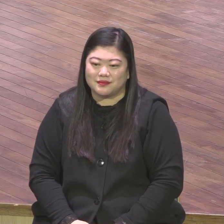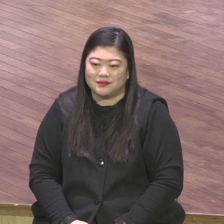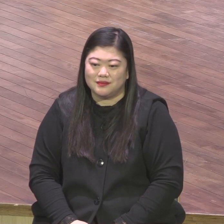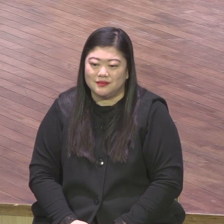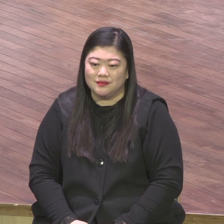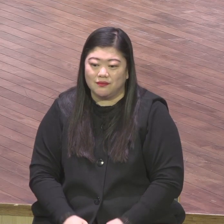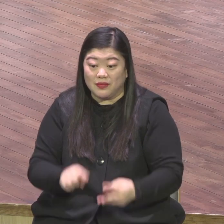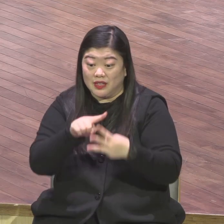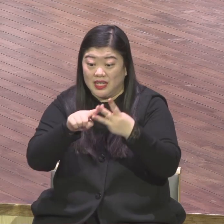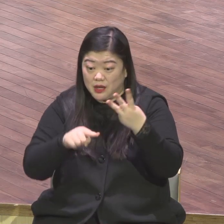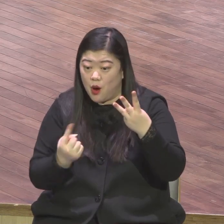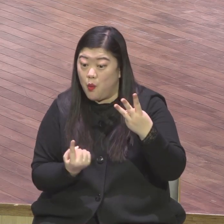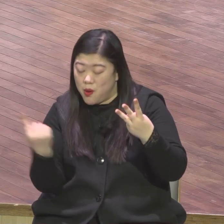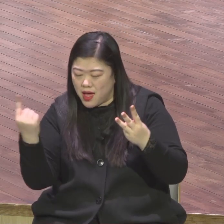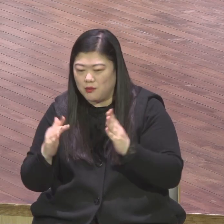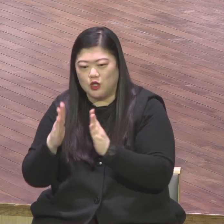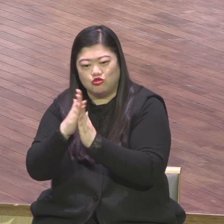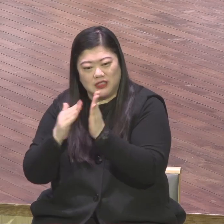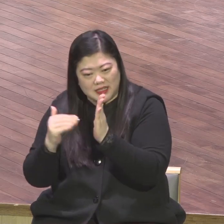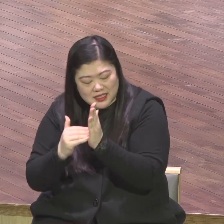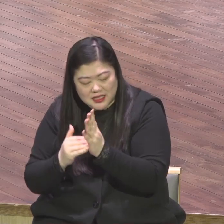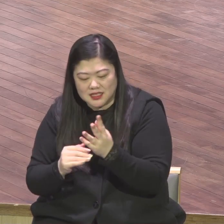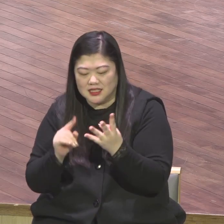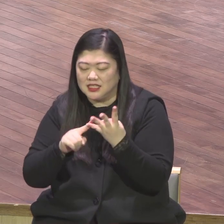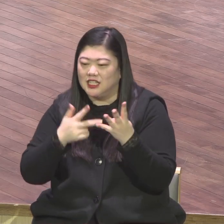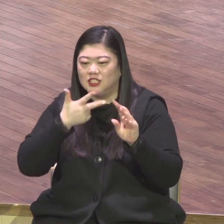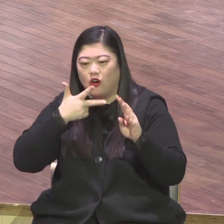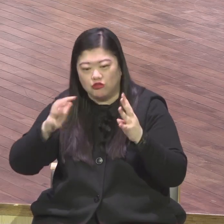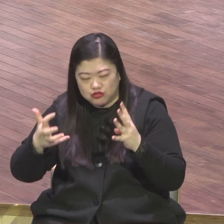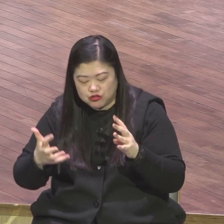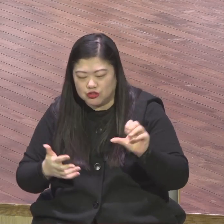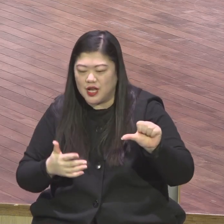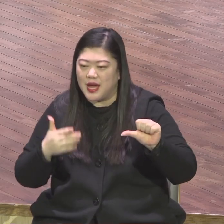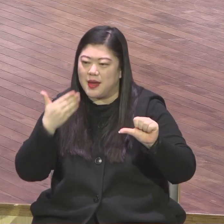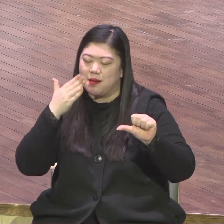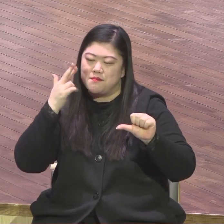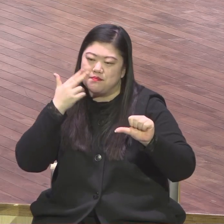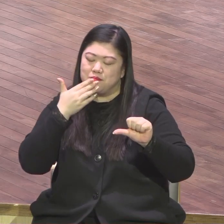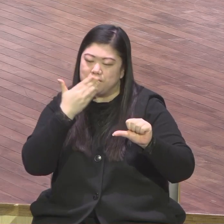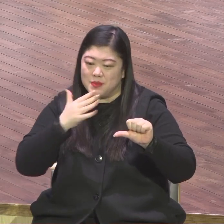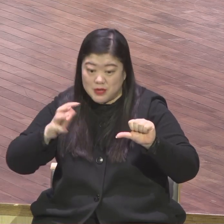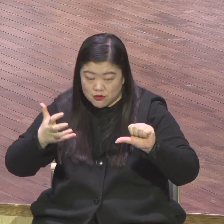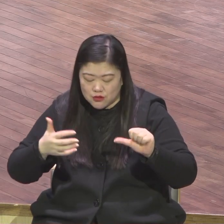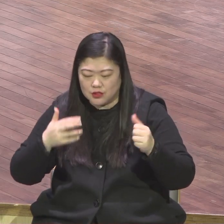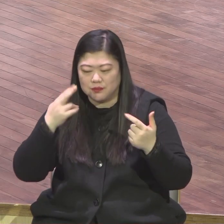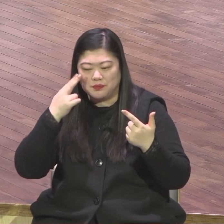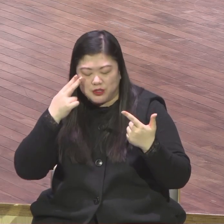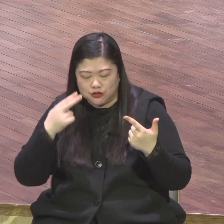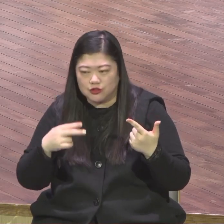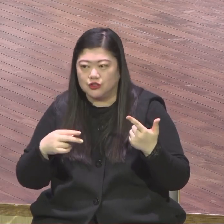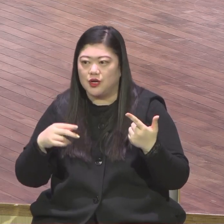뉴질랜드 영국 미국 필리핀 팔라완 인도네시아 캠프가 쭉 예정되어 그래서